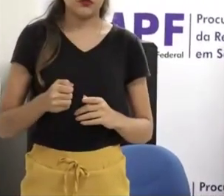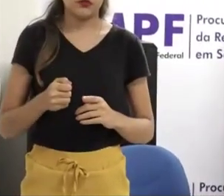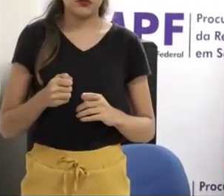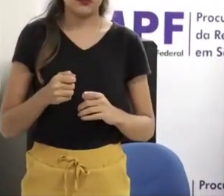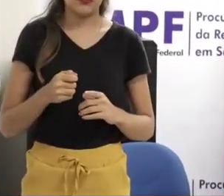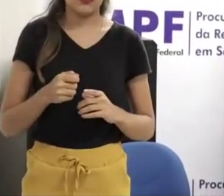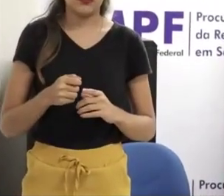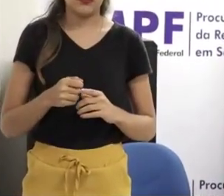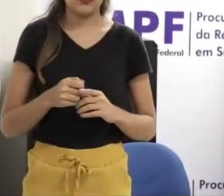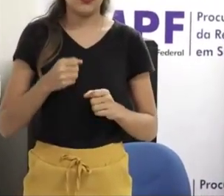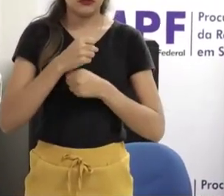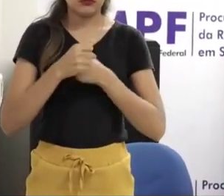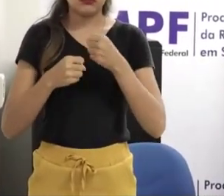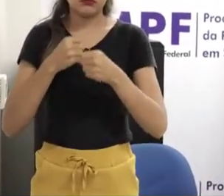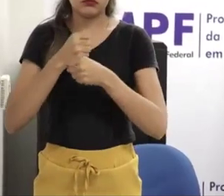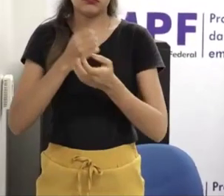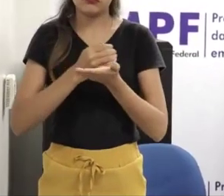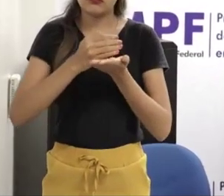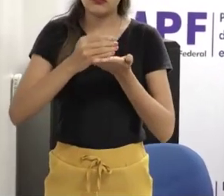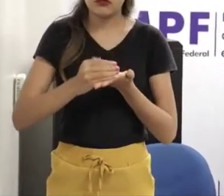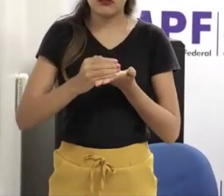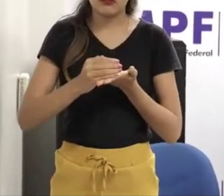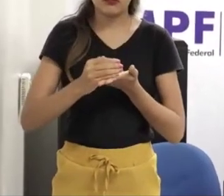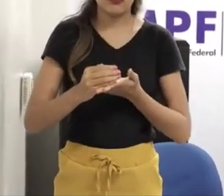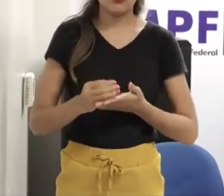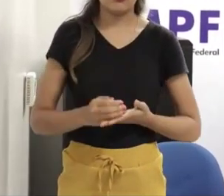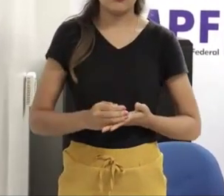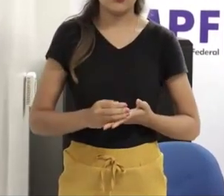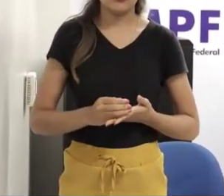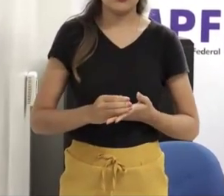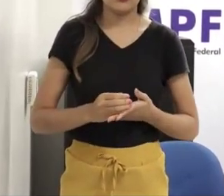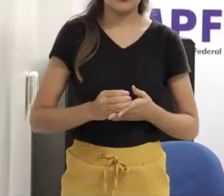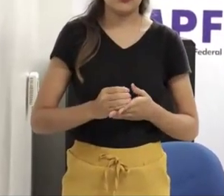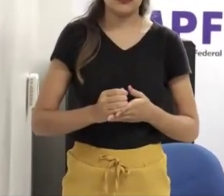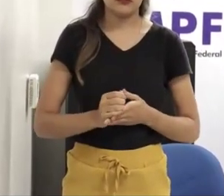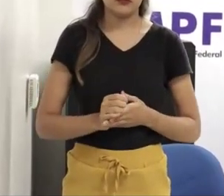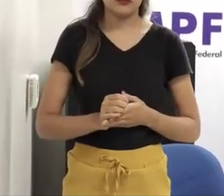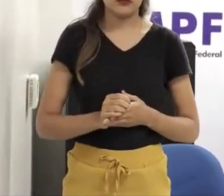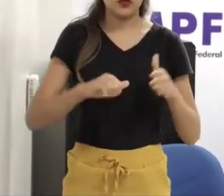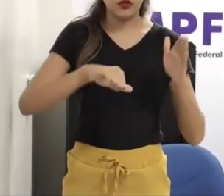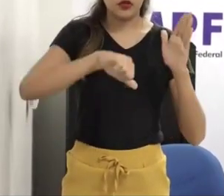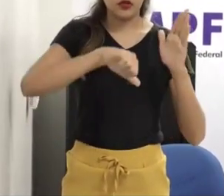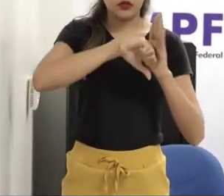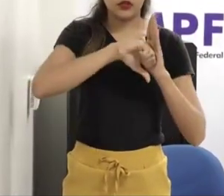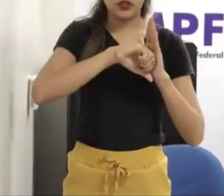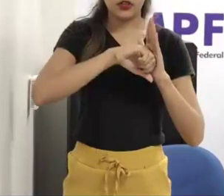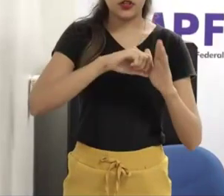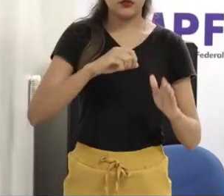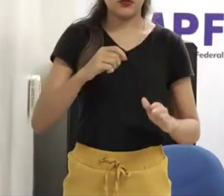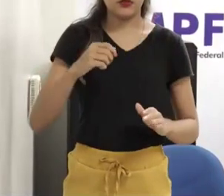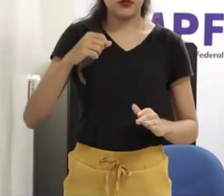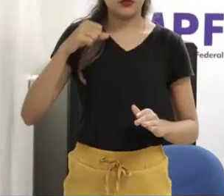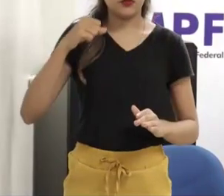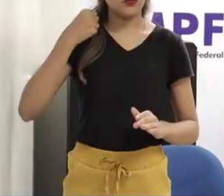registradas pela Ouvidoria deste total, 1,1 mil estão ligados a crimes de violência sexual que afetam a